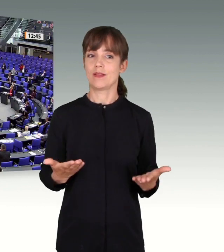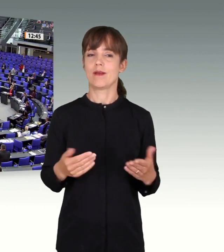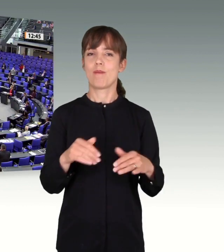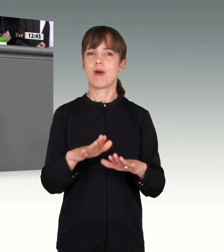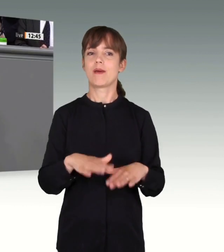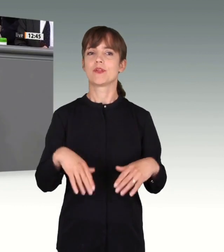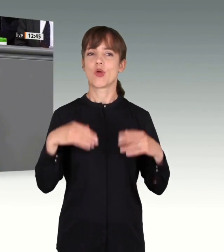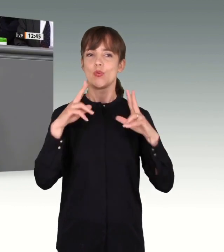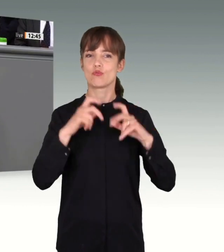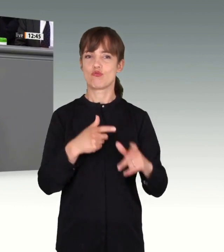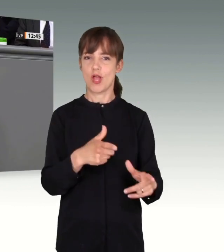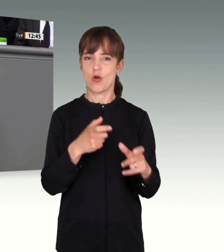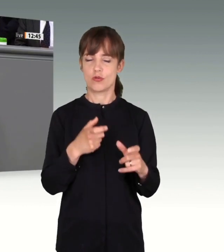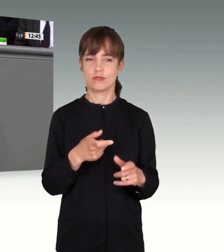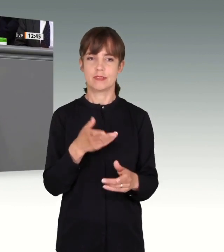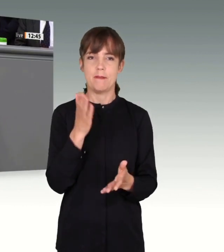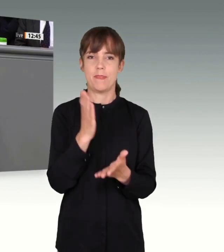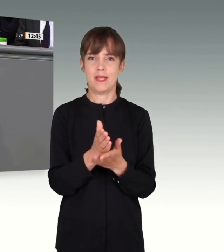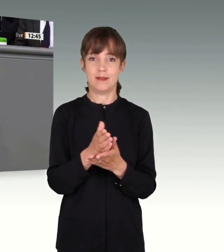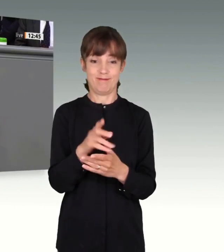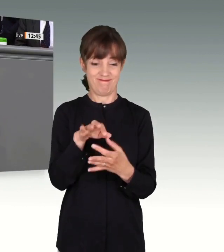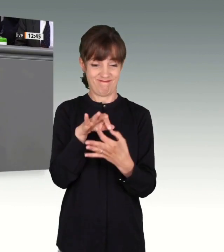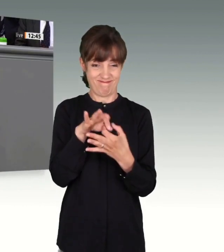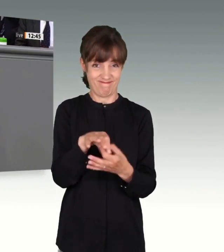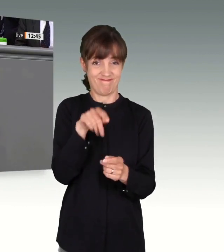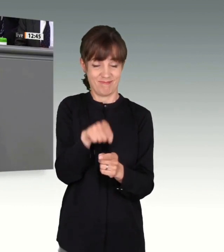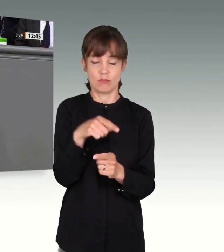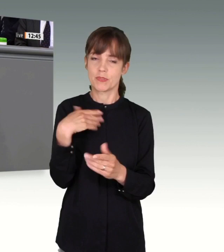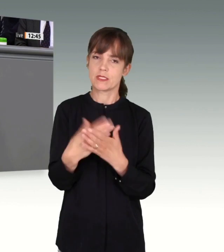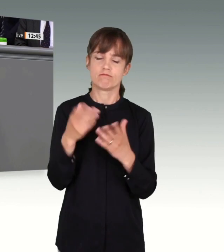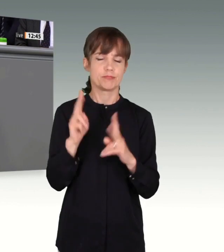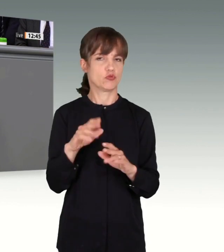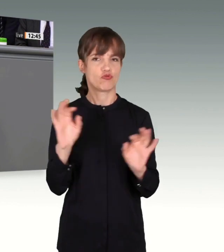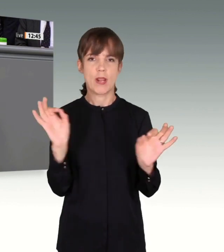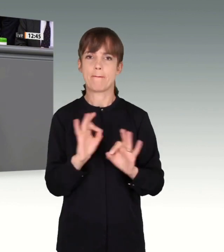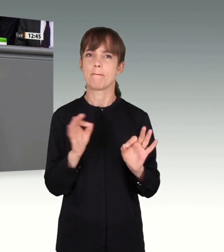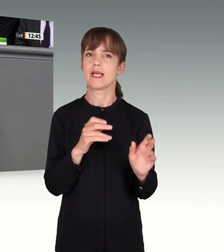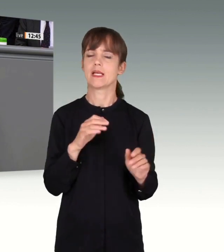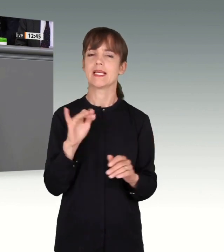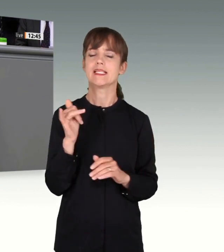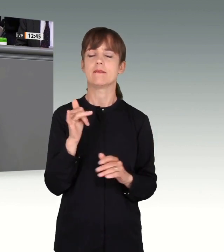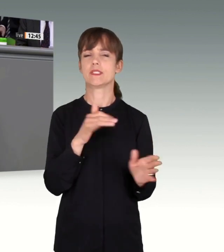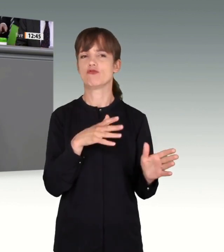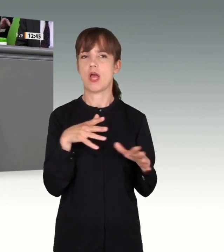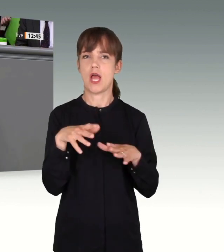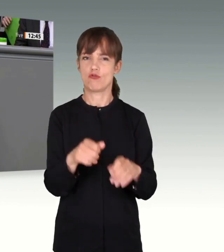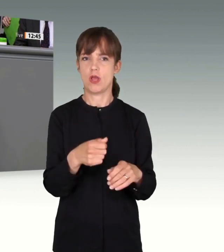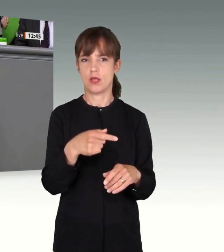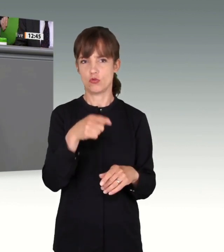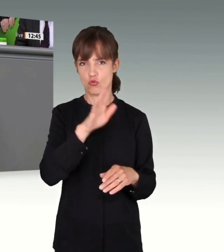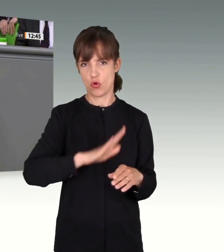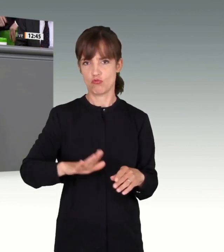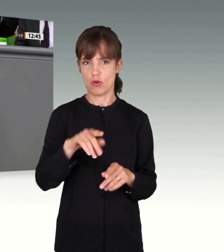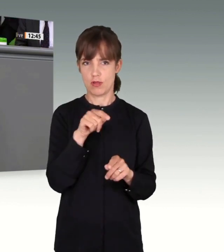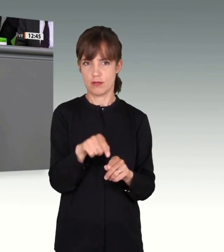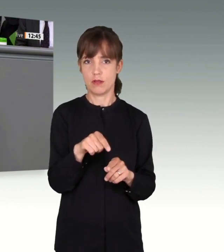Untersuchungsausschuss zum bisher schlimmsten islamistischen Anschlag in der Geschichte der Bundesrepublik Deutschland. Und auch wenn nach über drei Jahren